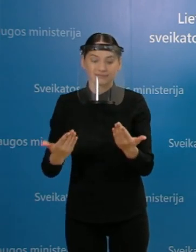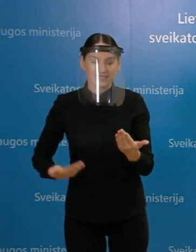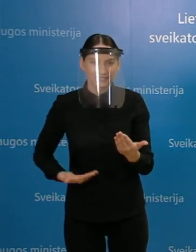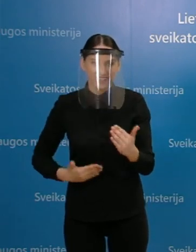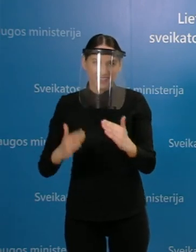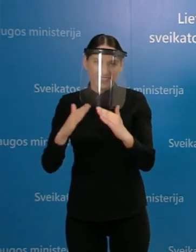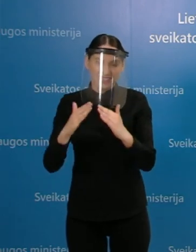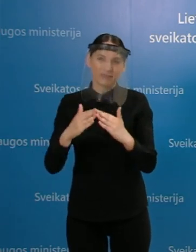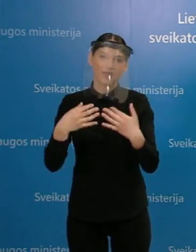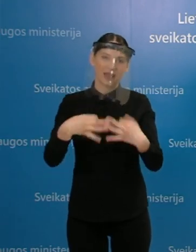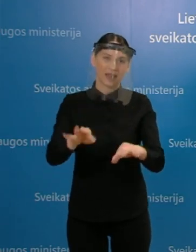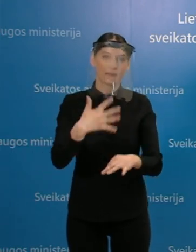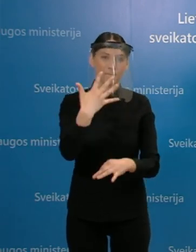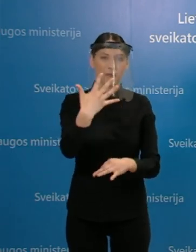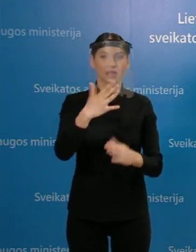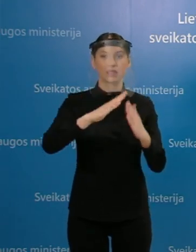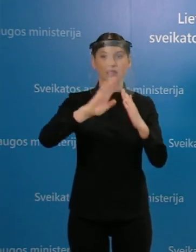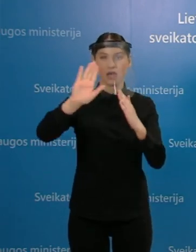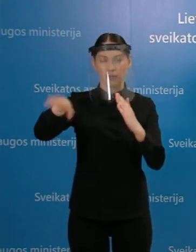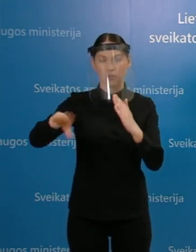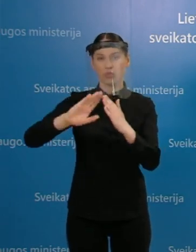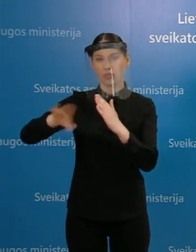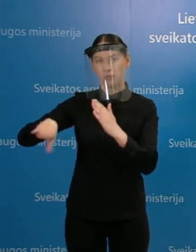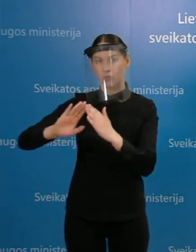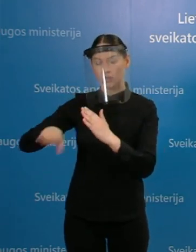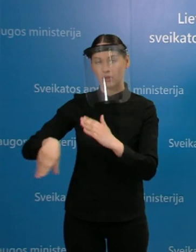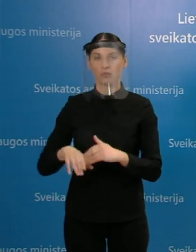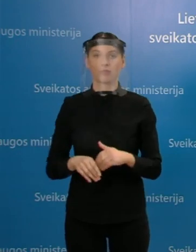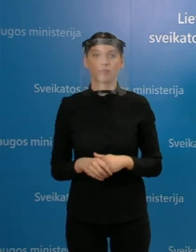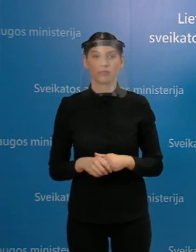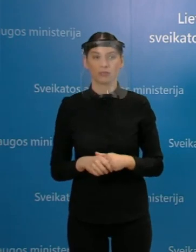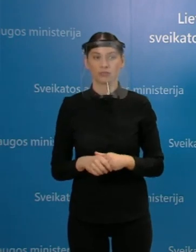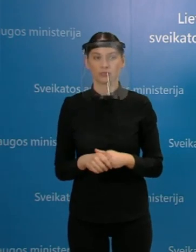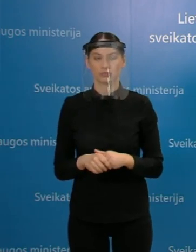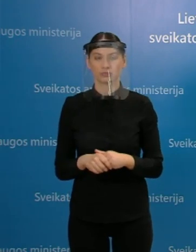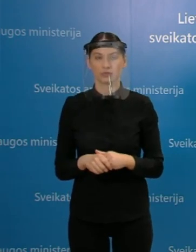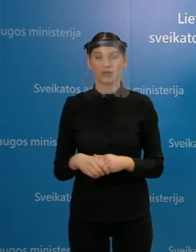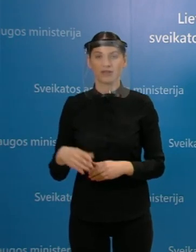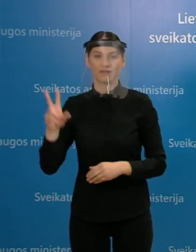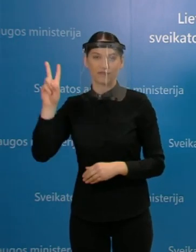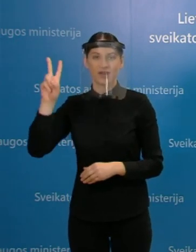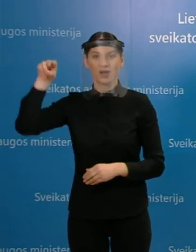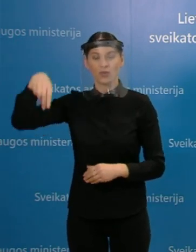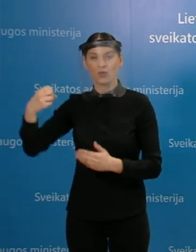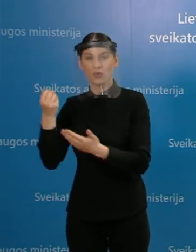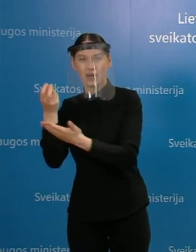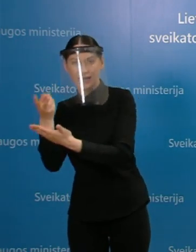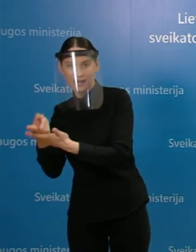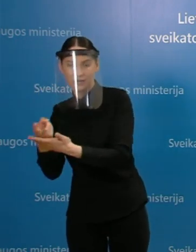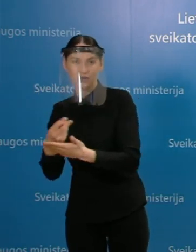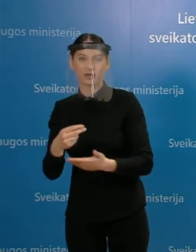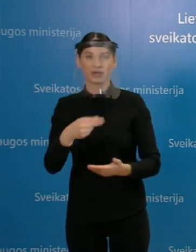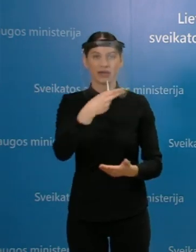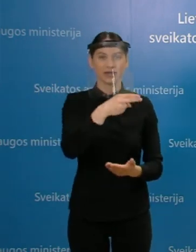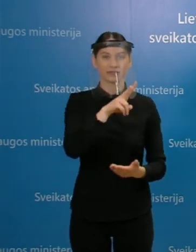leista išvykti tik penkiems. Penki galės būti išrašyti tiek bendru Respublikinės Vilniaus universitetinės ligonės, tiek Nacionalinio